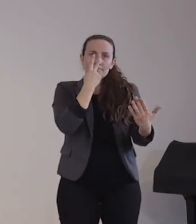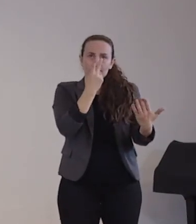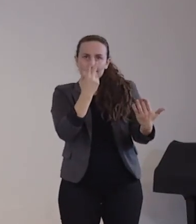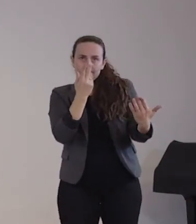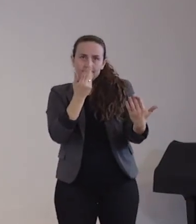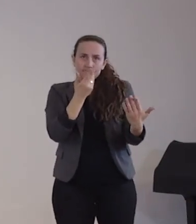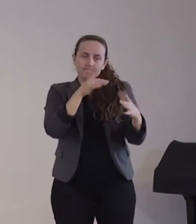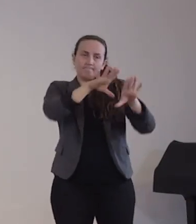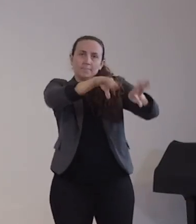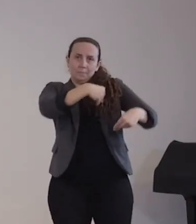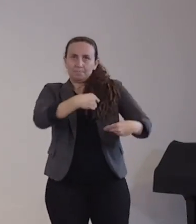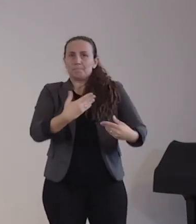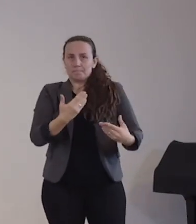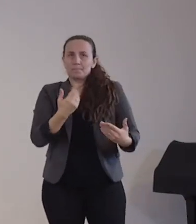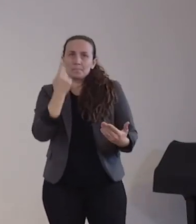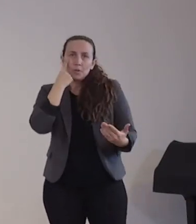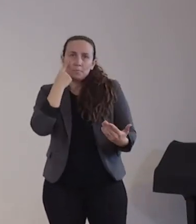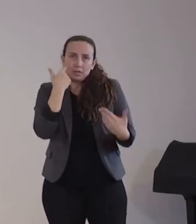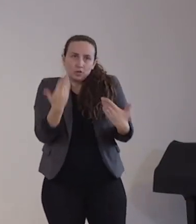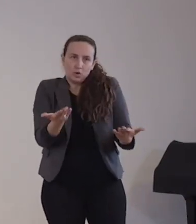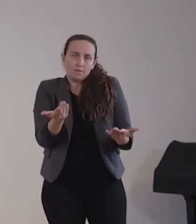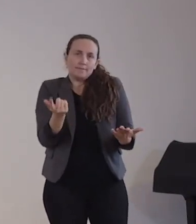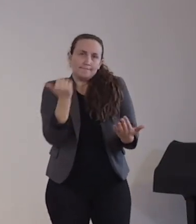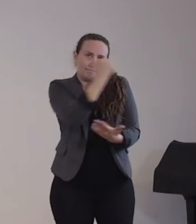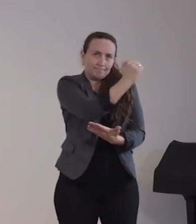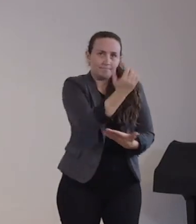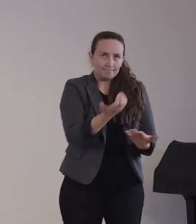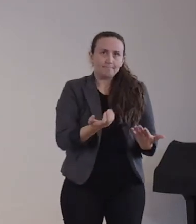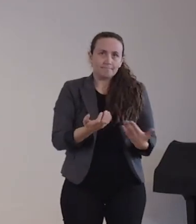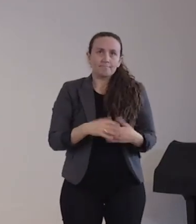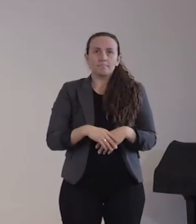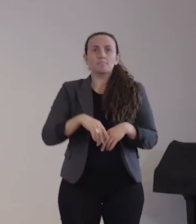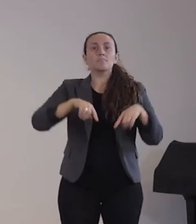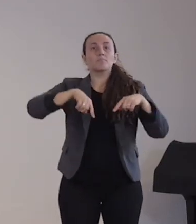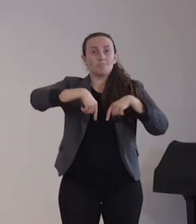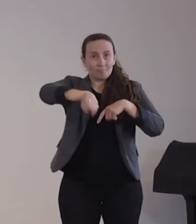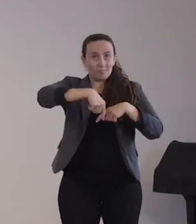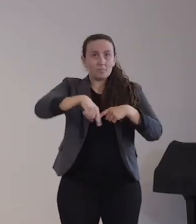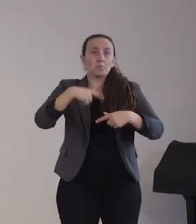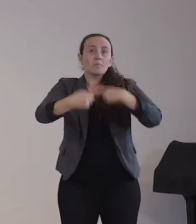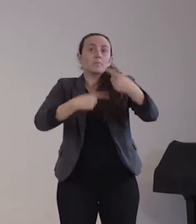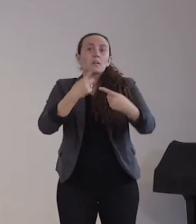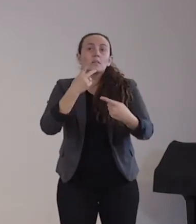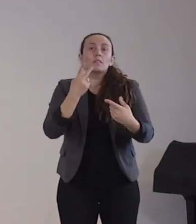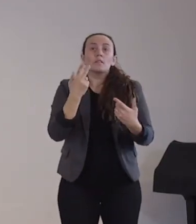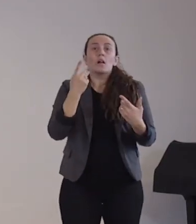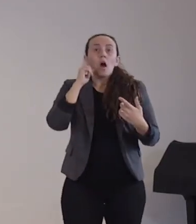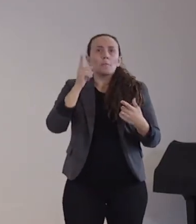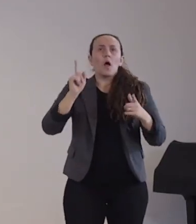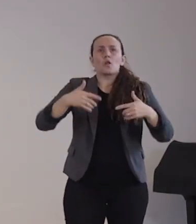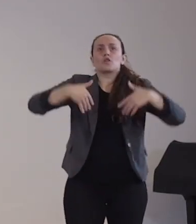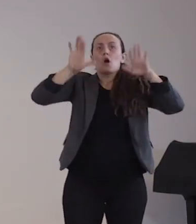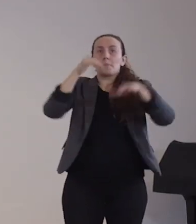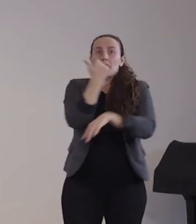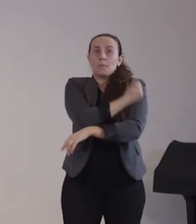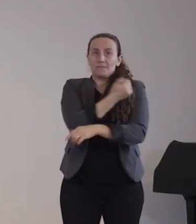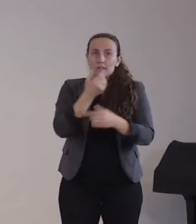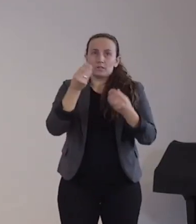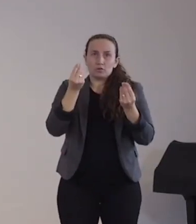Jahres durch die Zulassung weiterer Impfstoffe man auch ein Wahlrecht